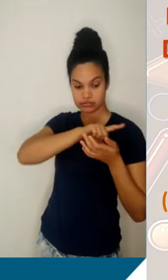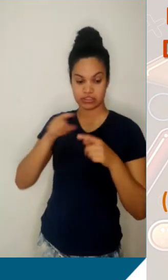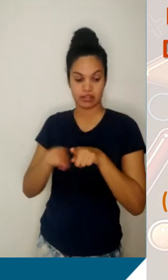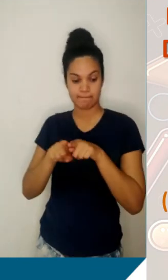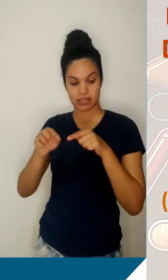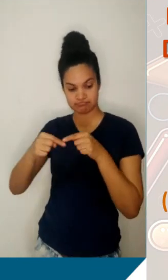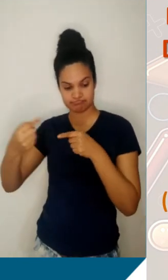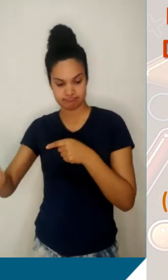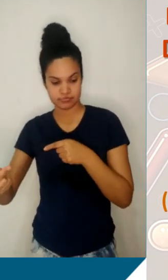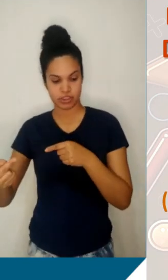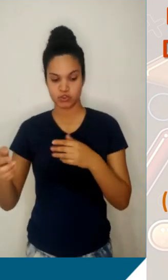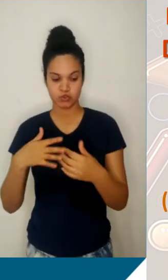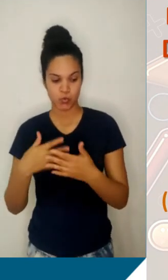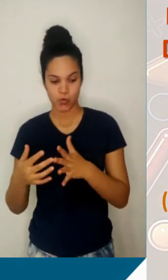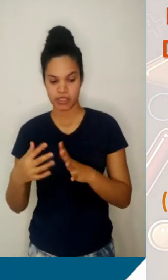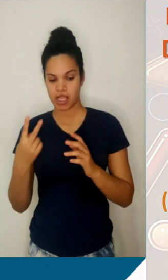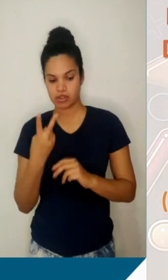Resolvam a lista de exercícios e até breve.